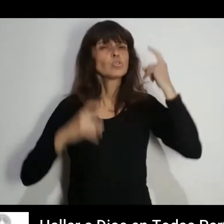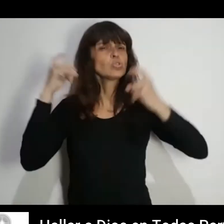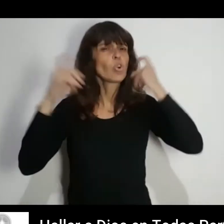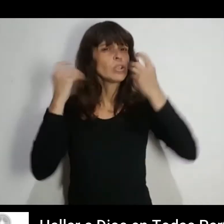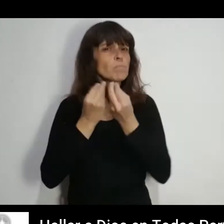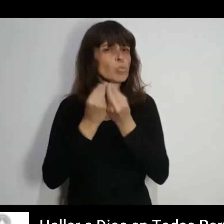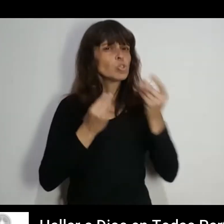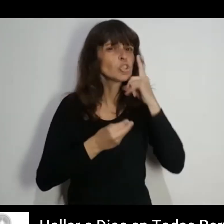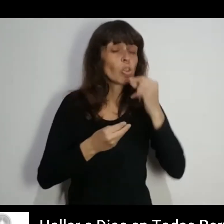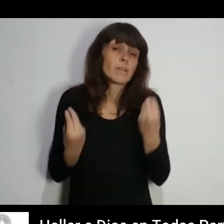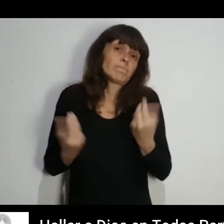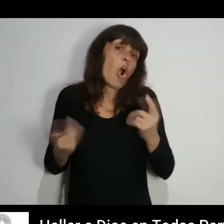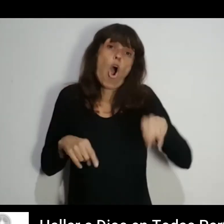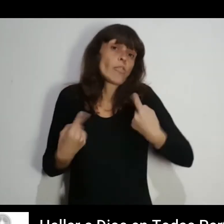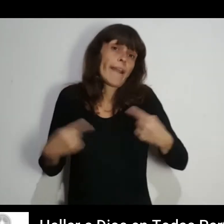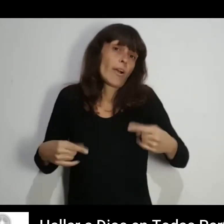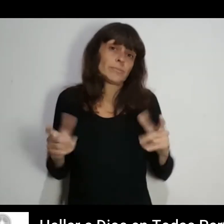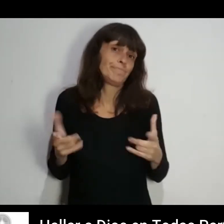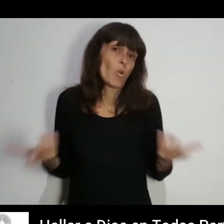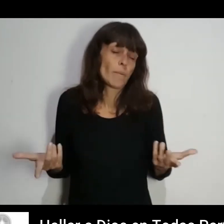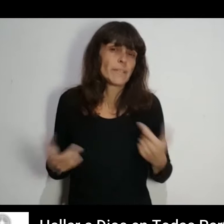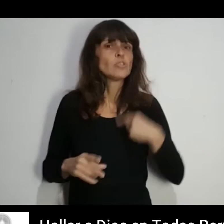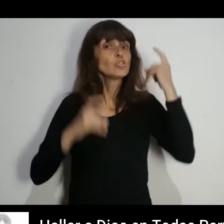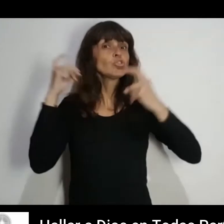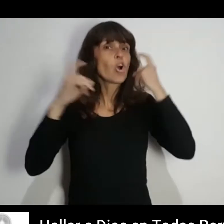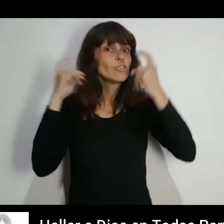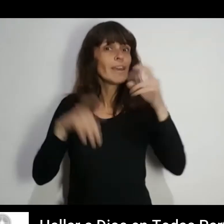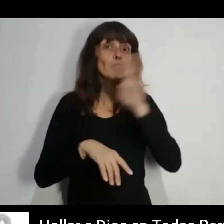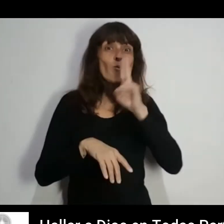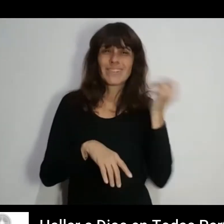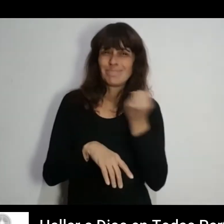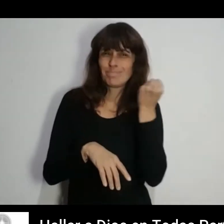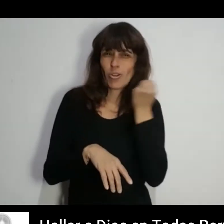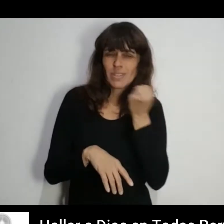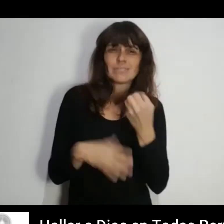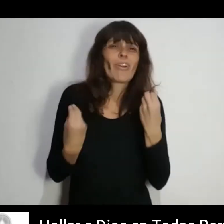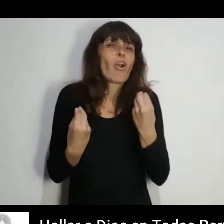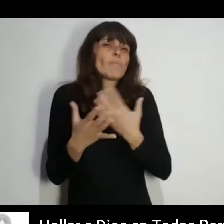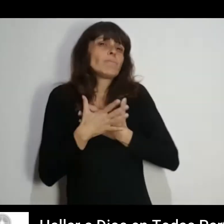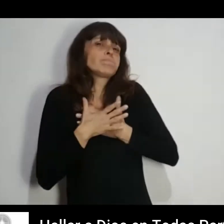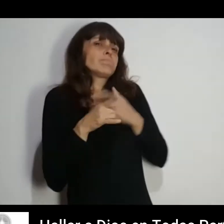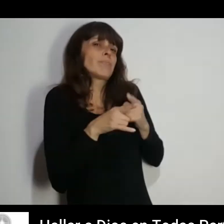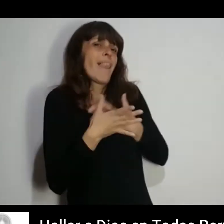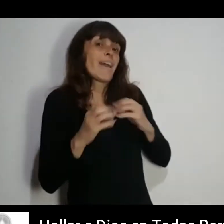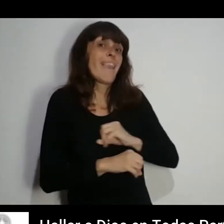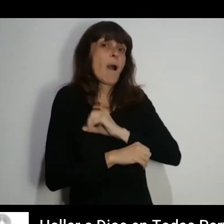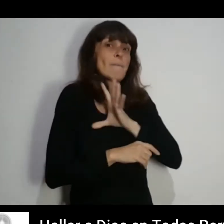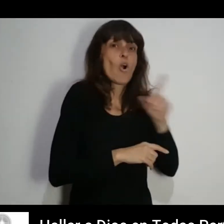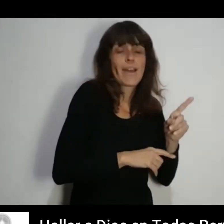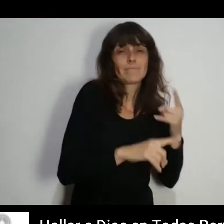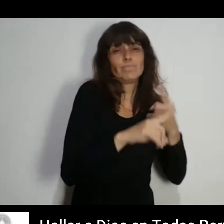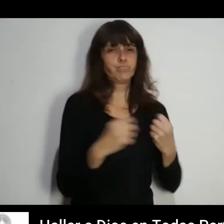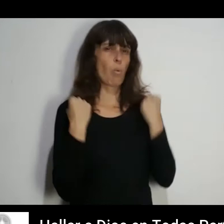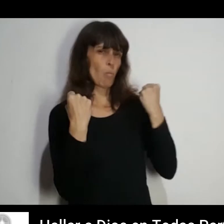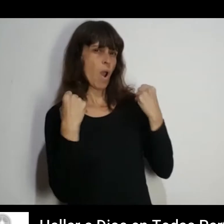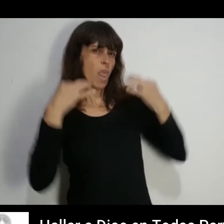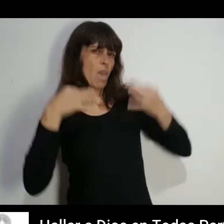Soñé mucho esos días ¿Qué otra cosa podía hacer? Soñé con una mujer importante ¿Cómo ganaría su afecto a través